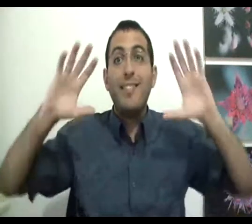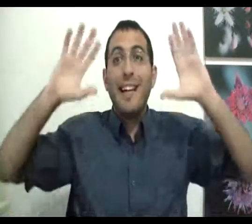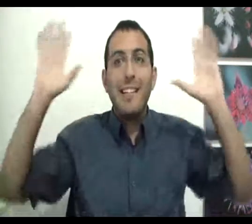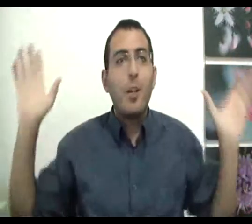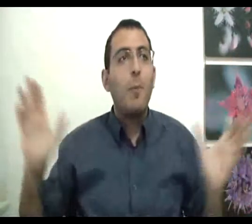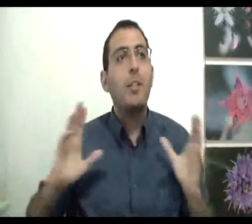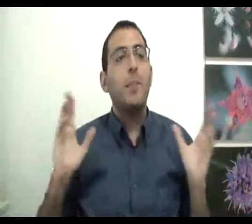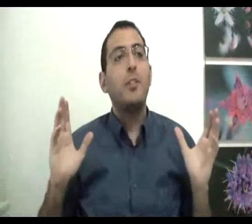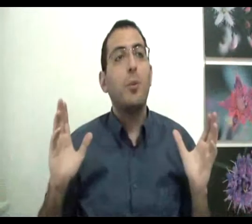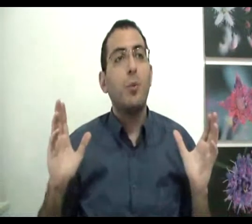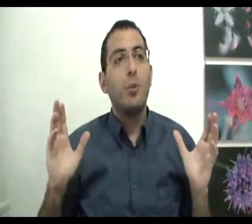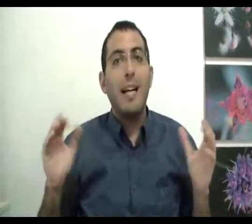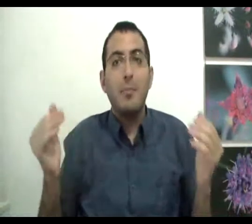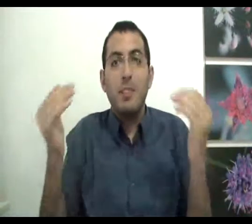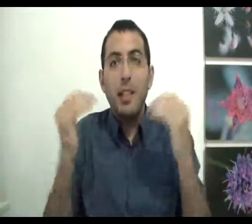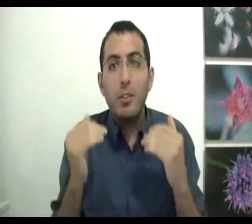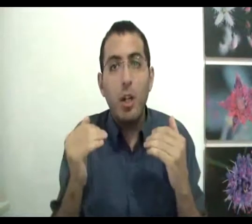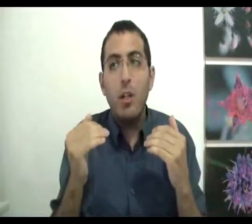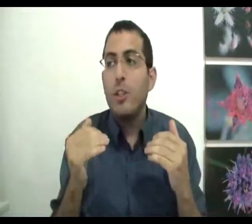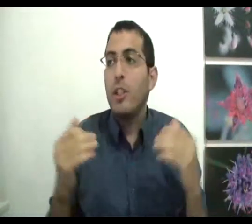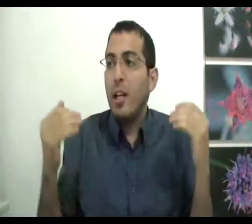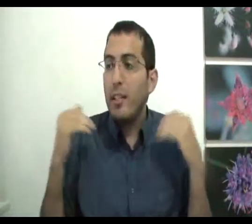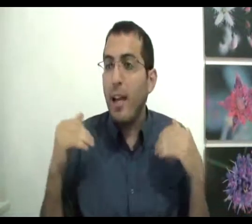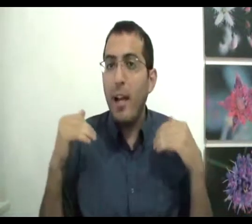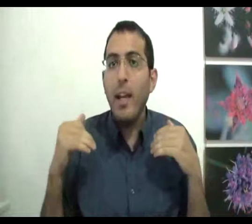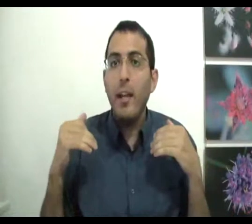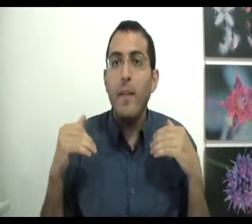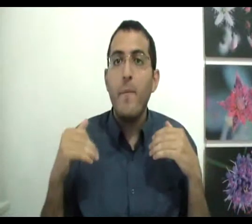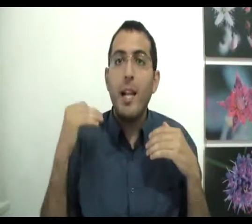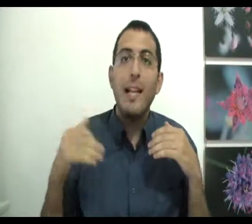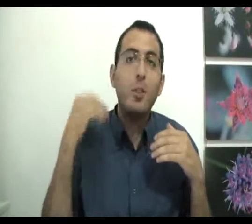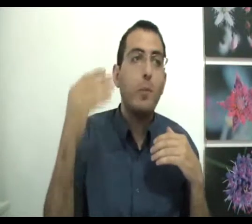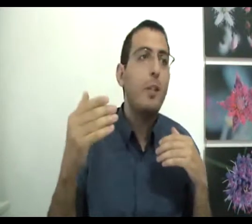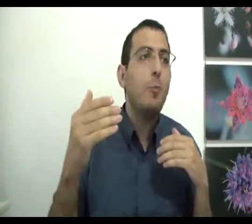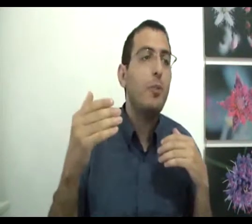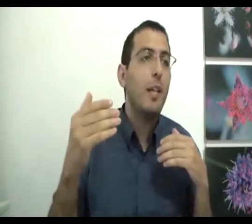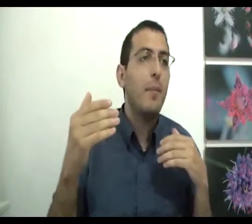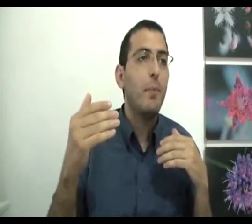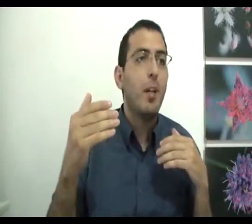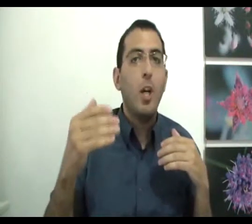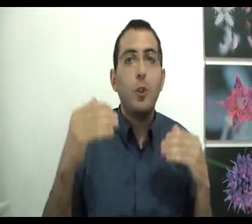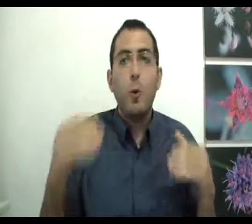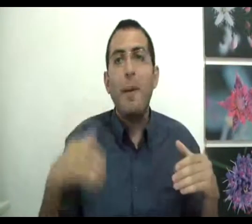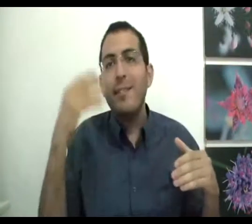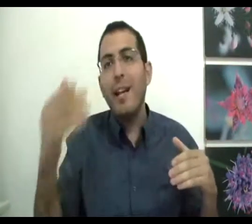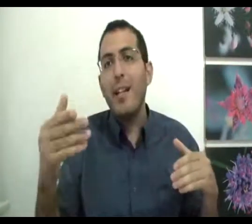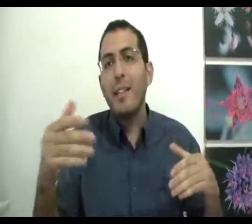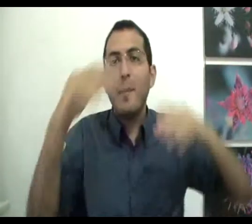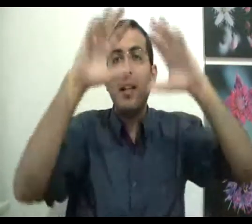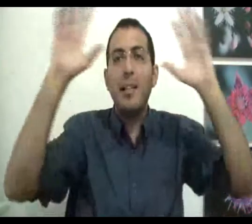תכלית קיומה של המציאות אז מזה נגזור שתחליטך היא לעשות משהו מסוים שוב באינטראקציה עם התכלית